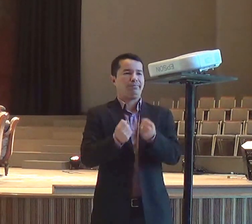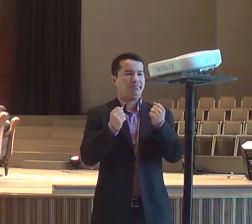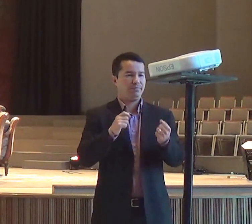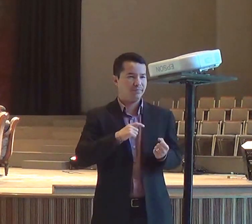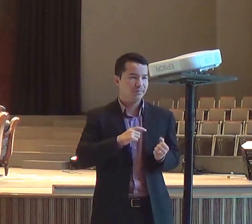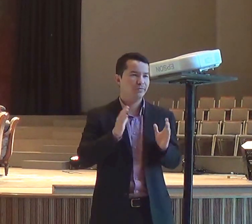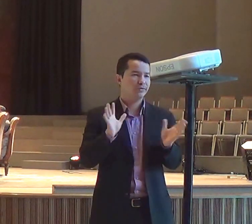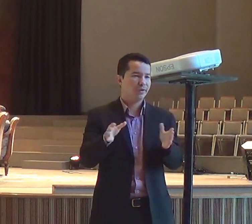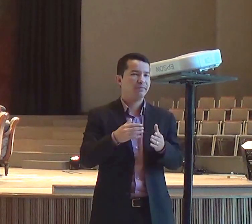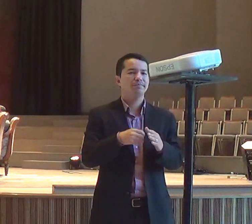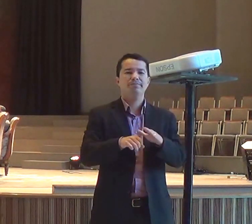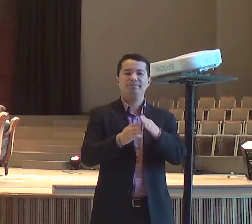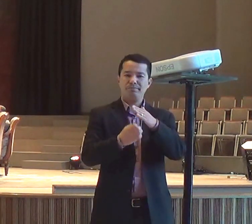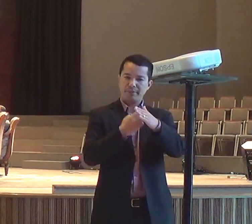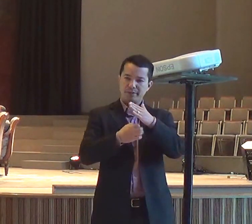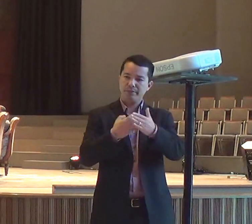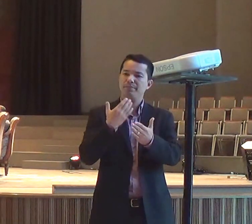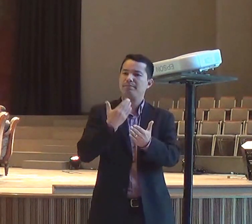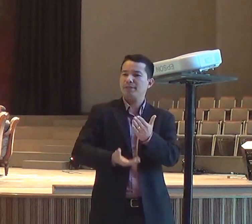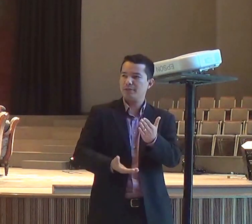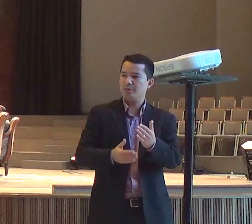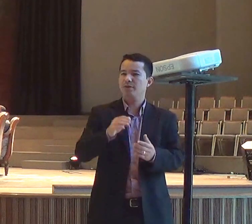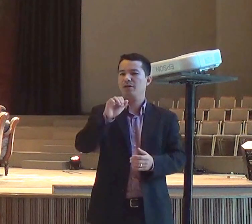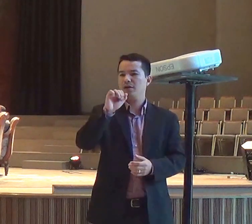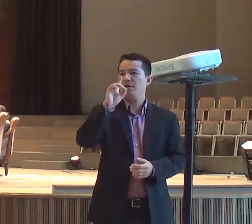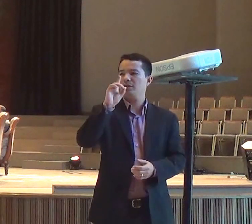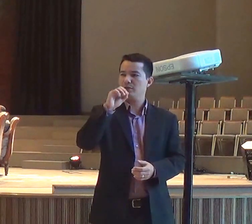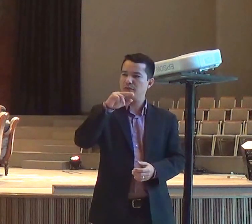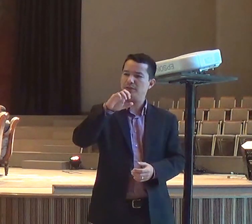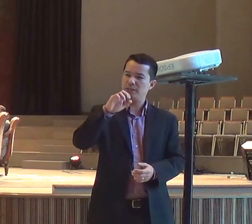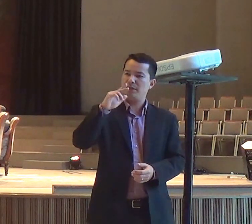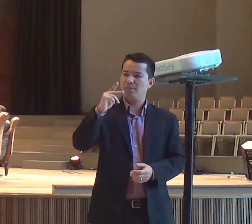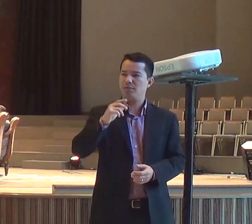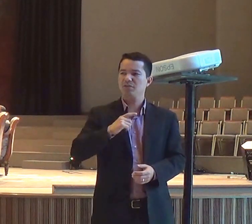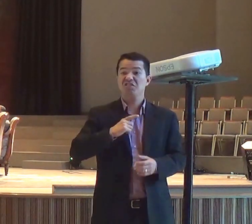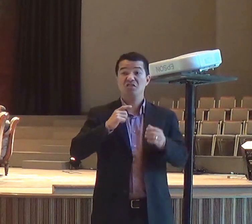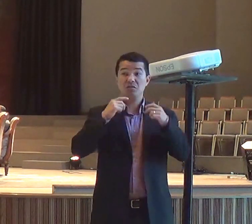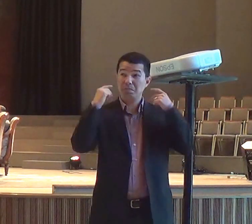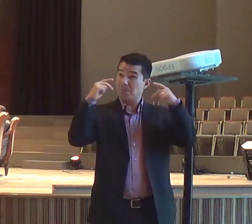olha, vocês só estão aqui, porque Deus, teve que destruir, os seus ídolos,